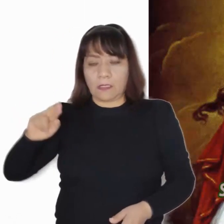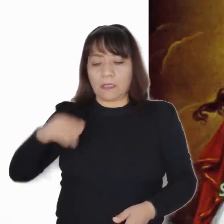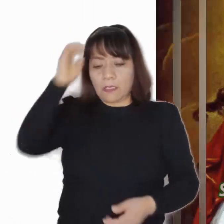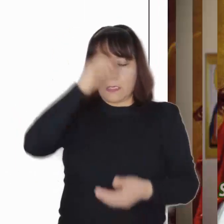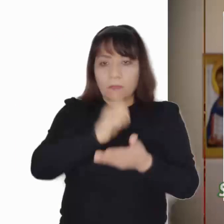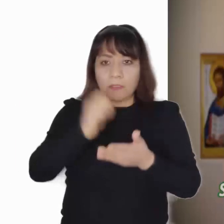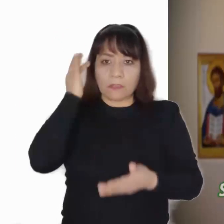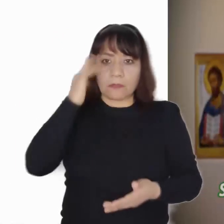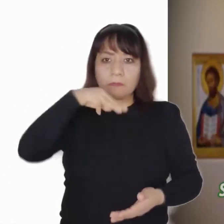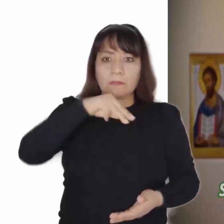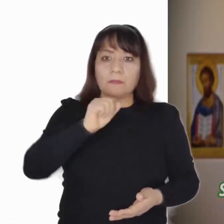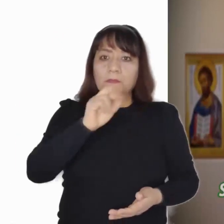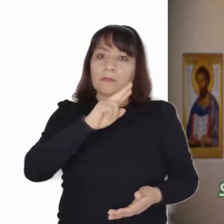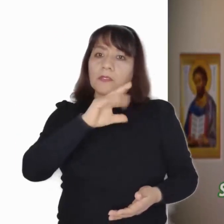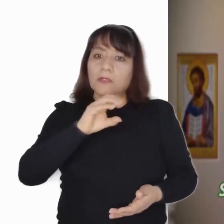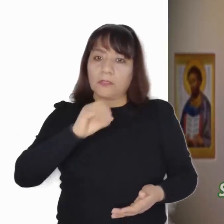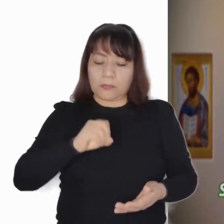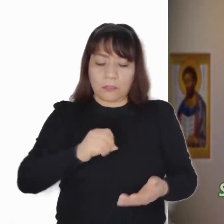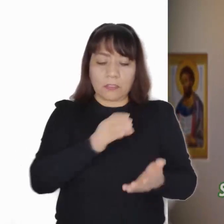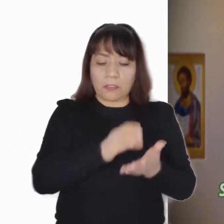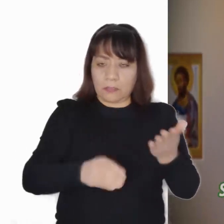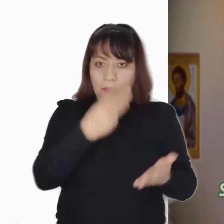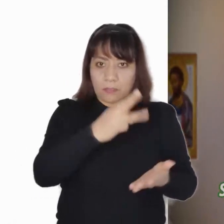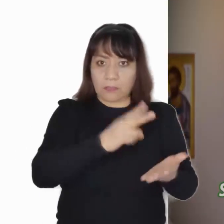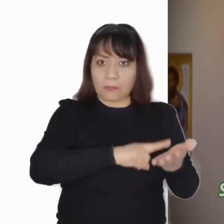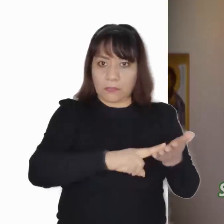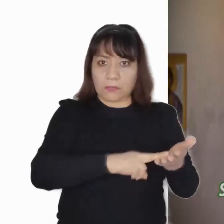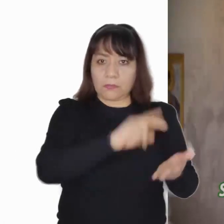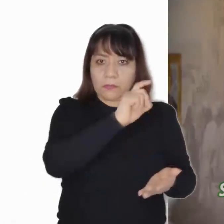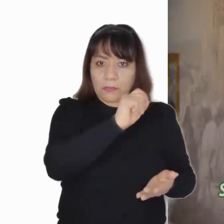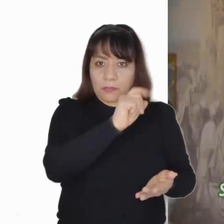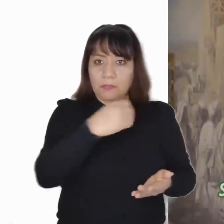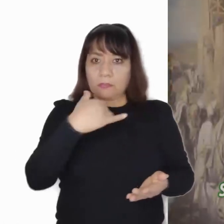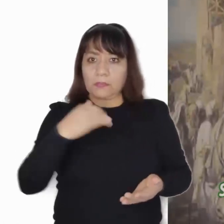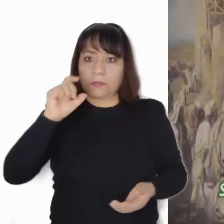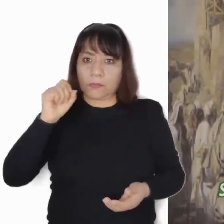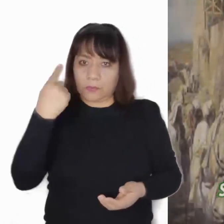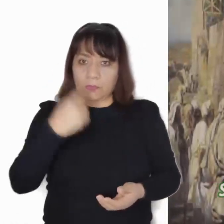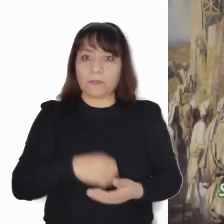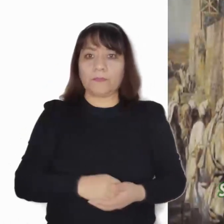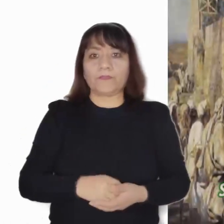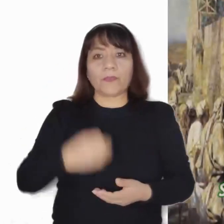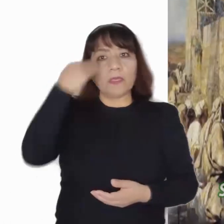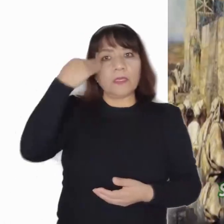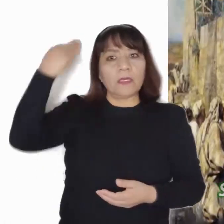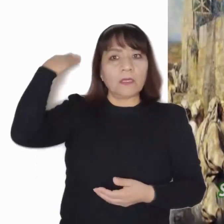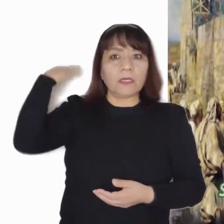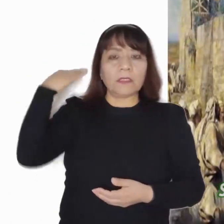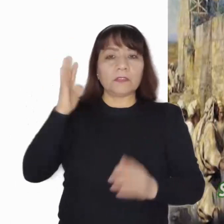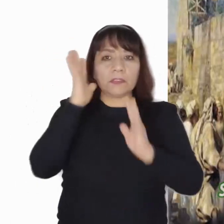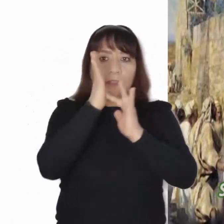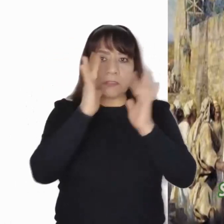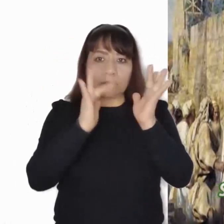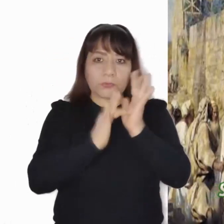Marcos, capítulo 3, versos 20 y 21. En aquel tiempo,